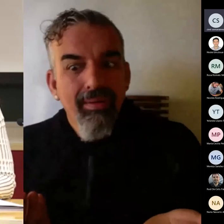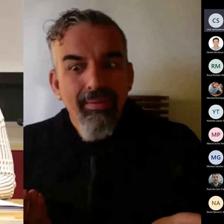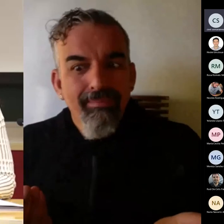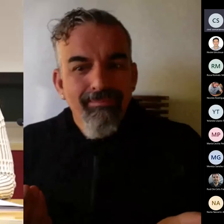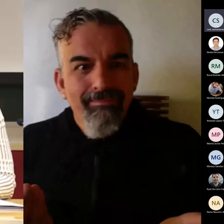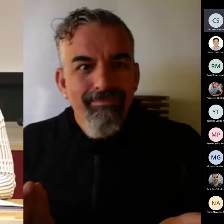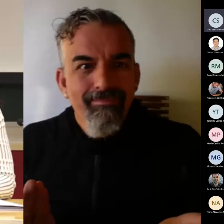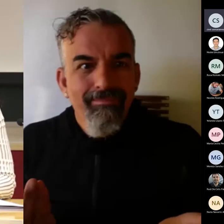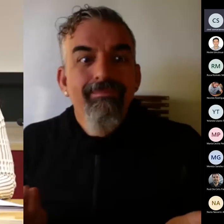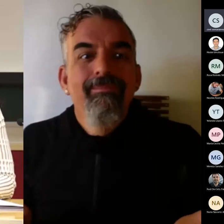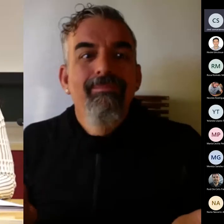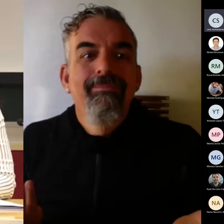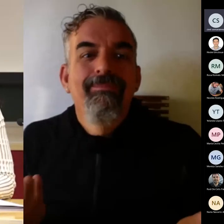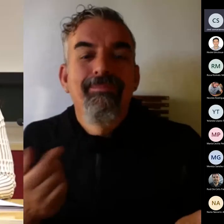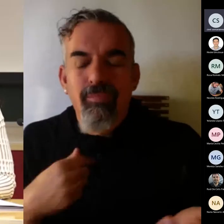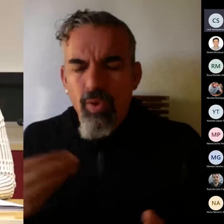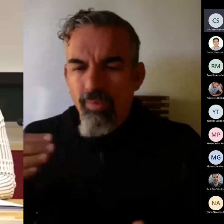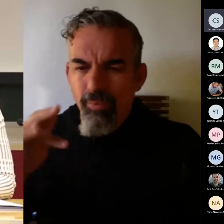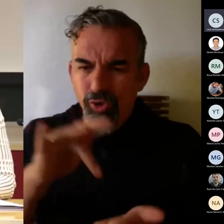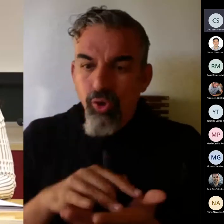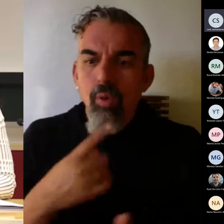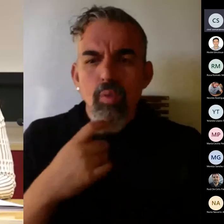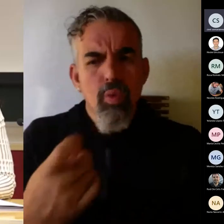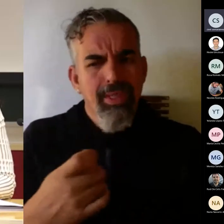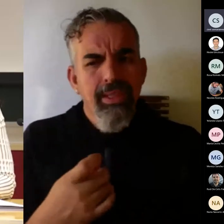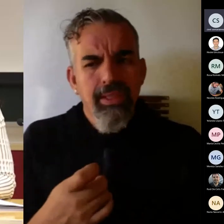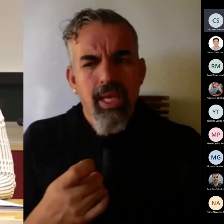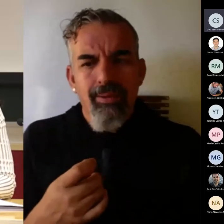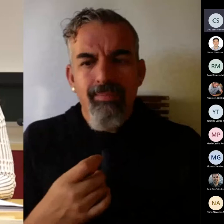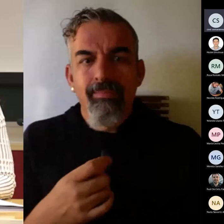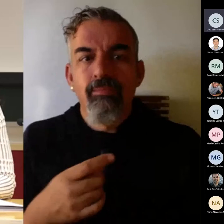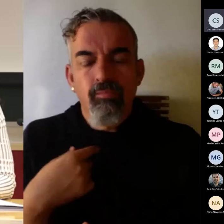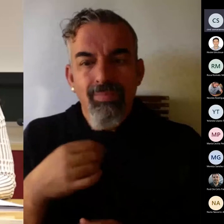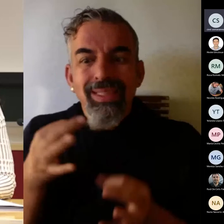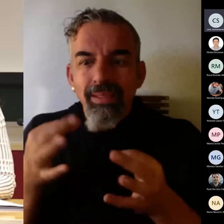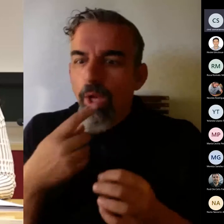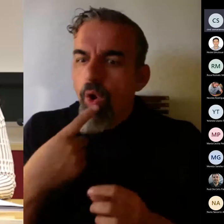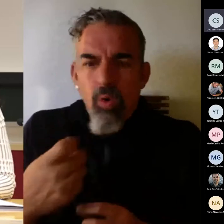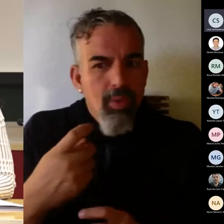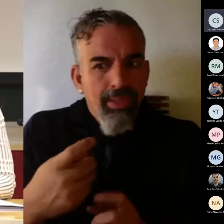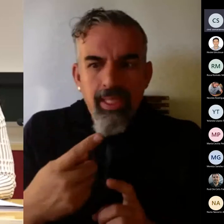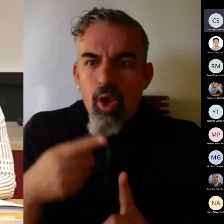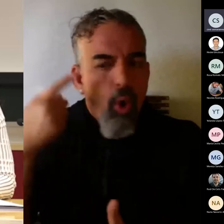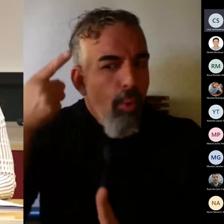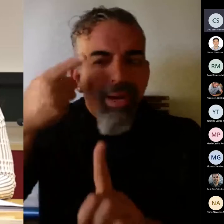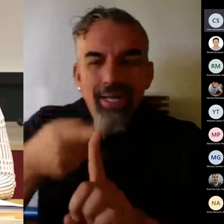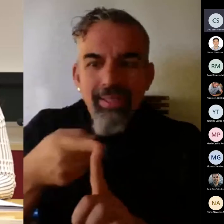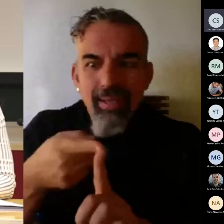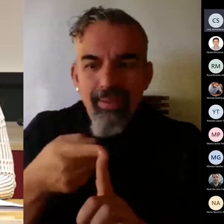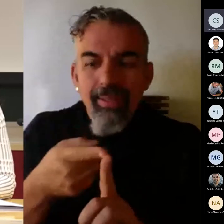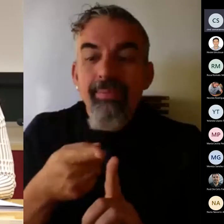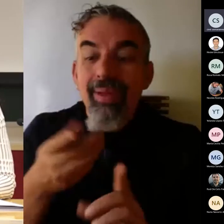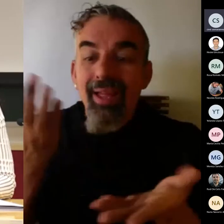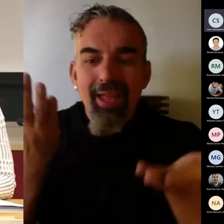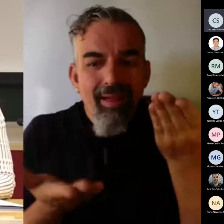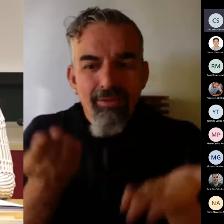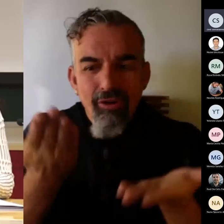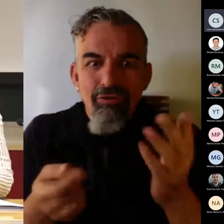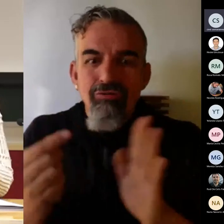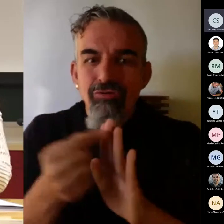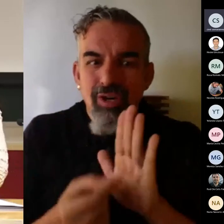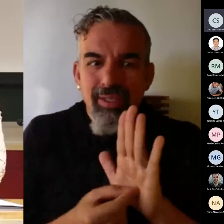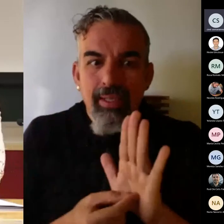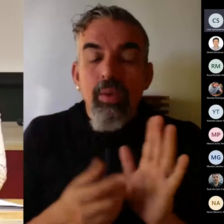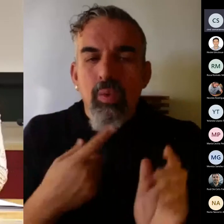sobresaliente, es decir, a mí siempre me ha preocupado mucho ser objetiva, lo más objetiva posible en la evaluación y